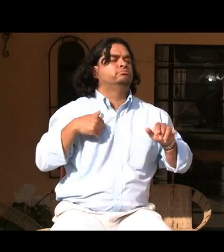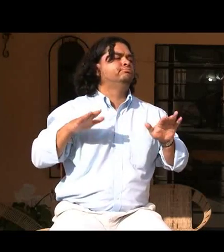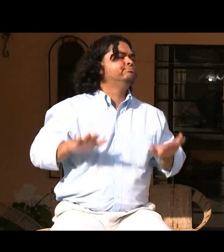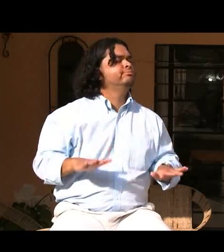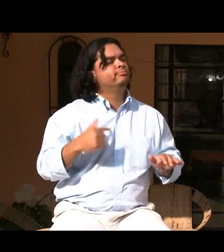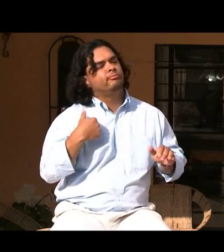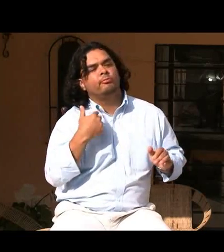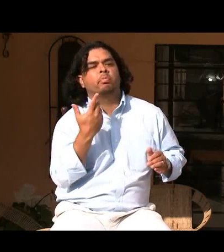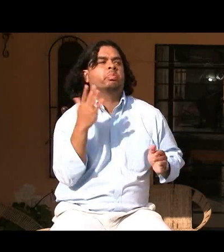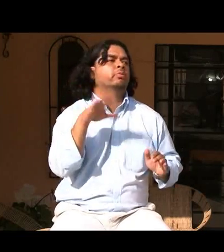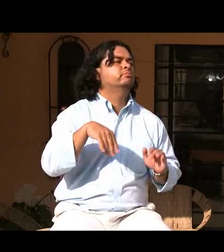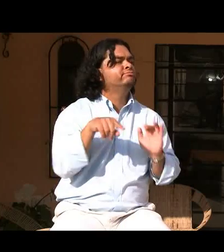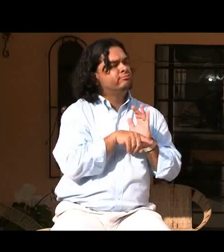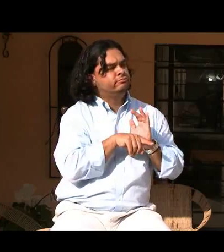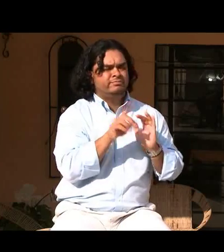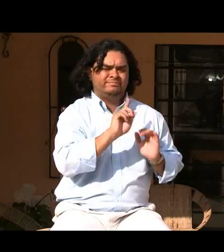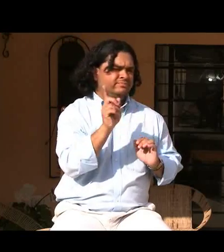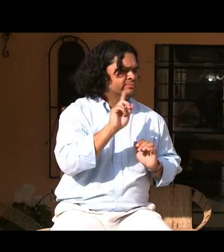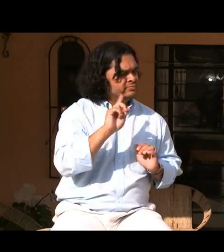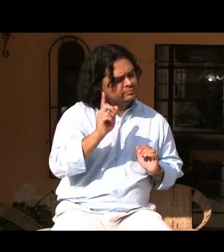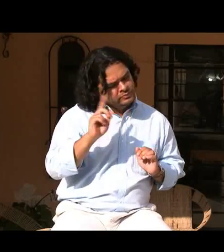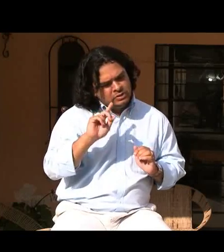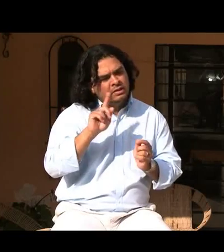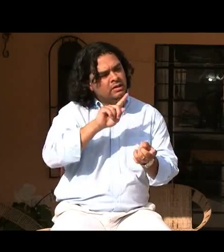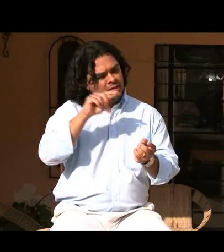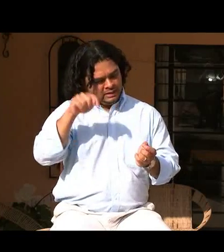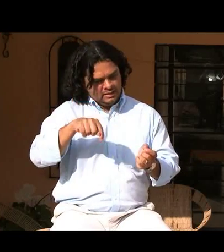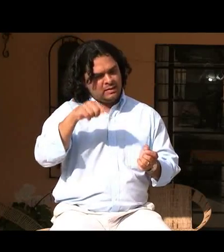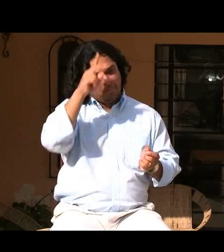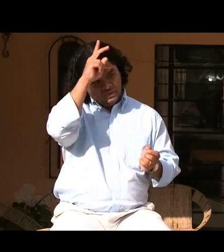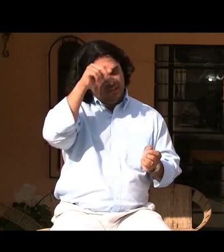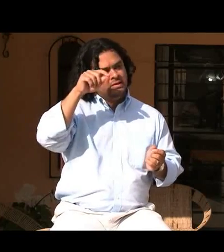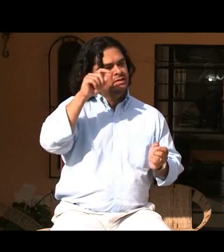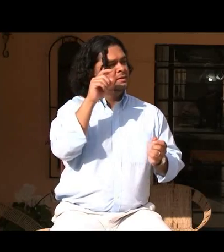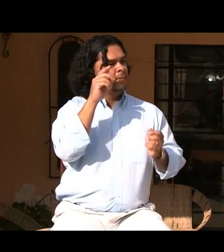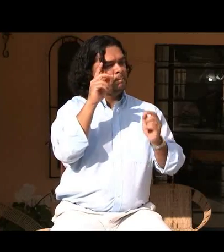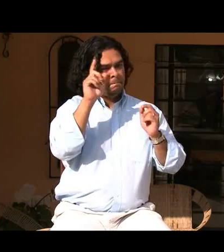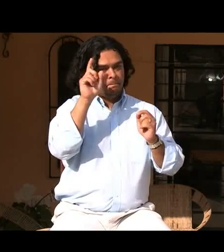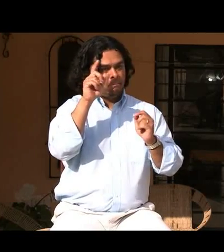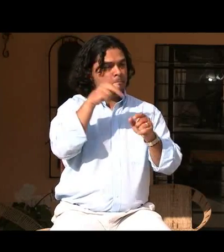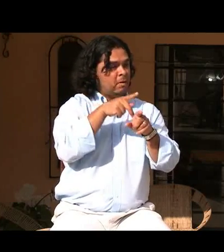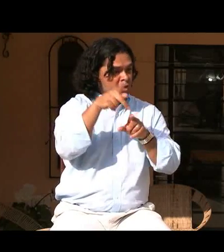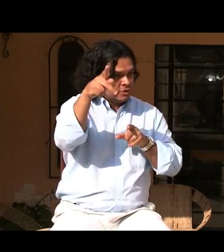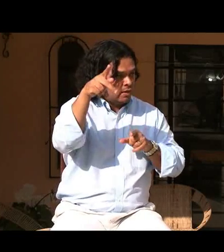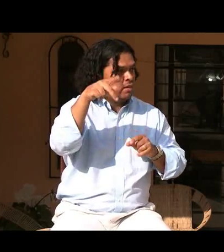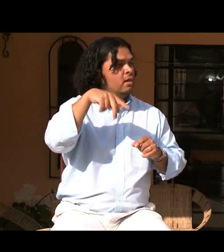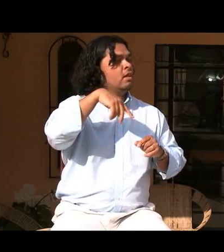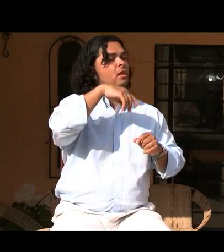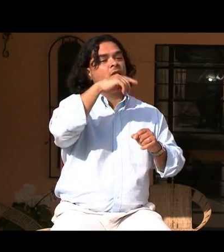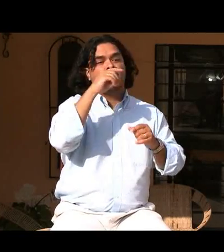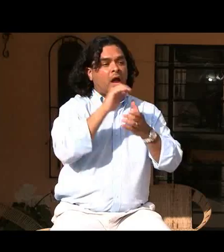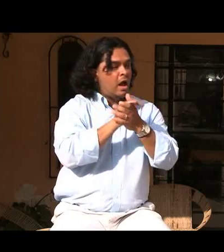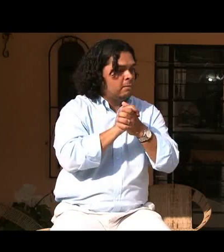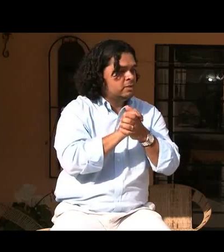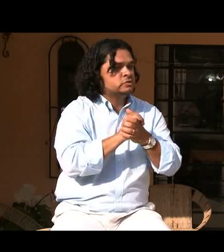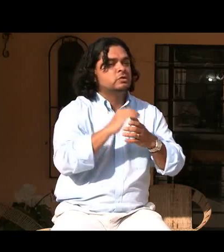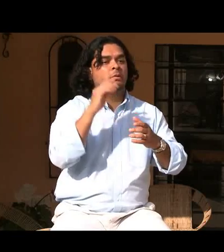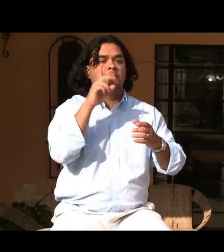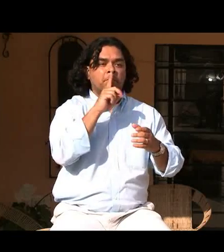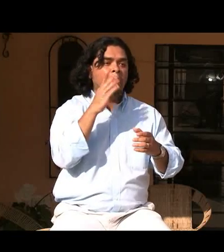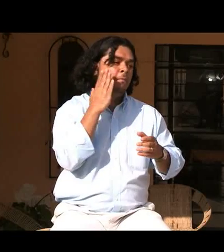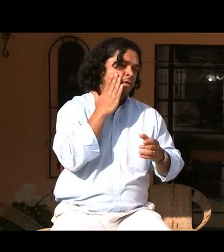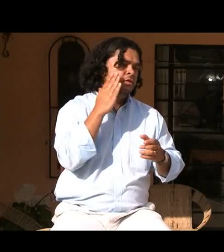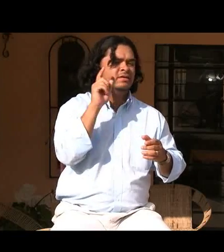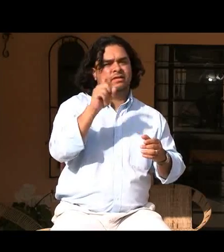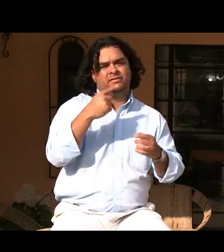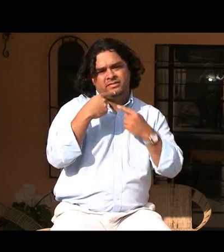toda esa información que se le ha dado con el transcurso del tiempo a los zorros los ha hecho crecer así con ese negativismo y pienso que aquí en el Perú